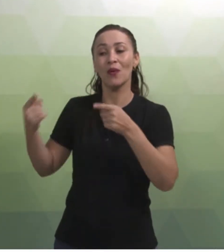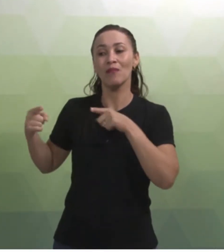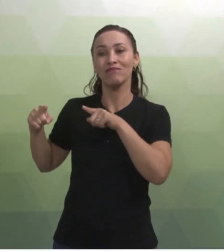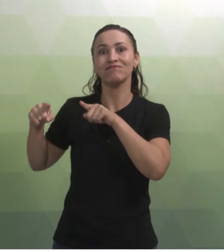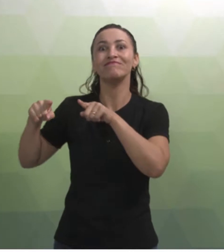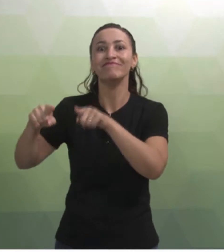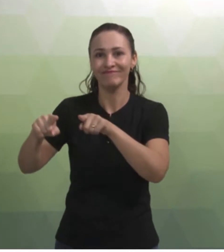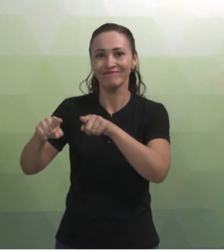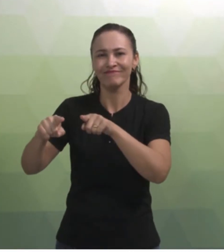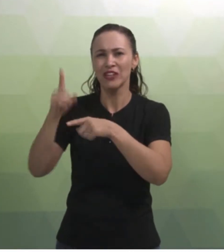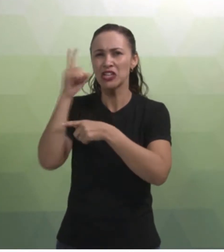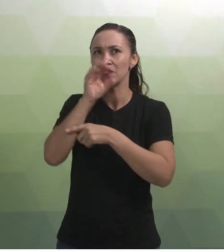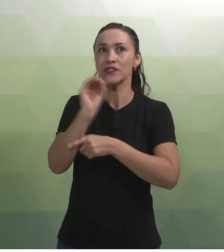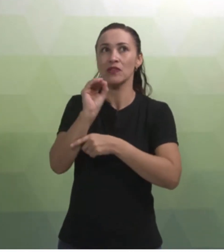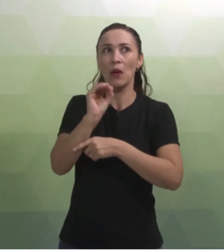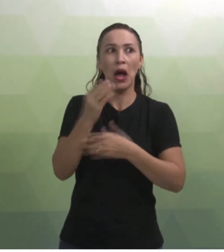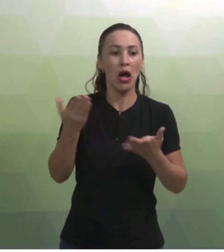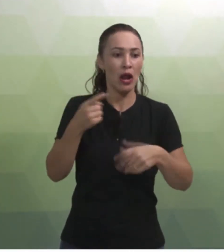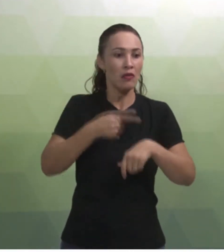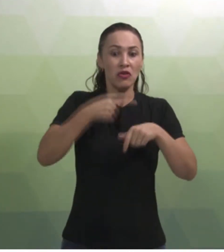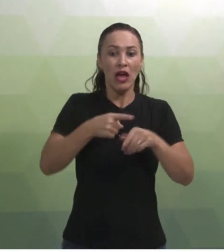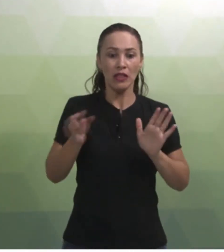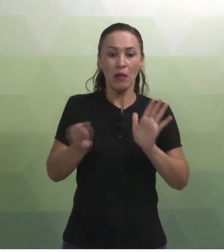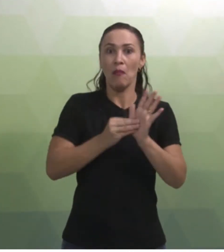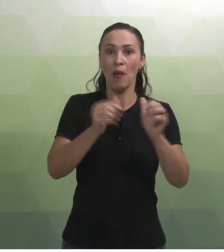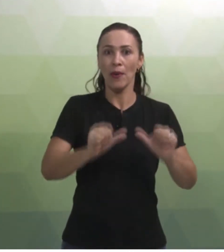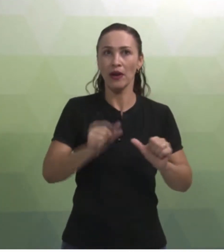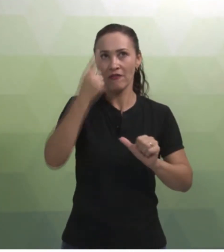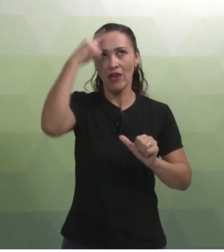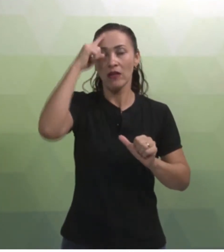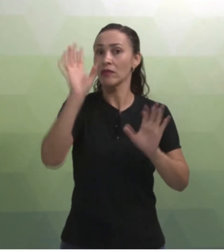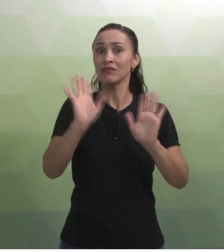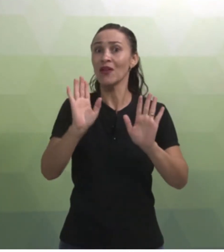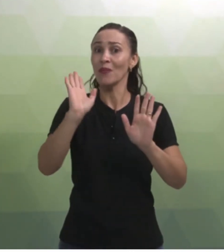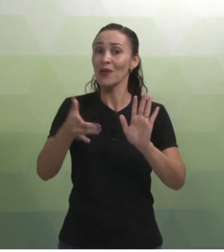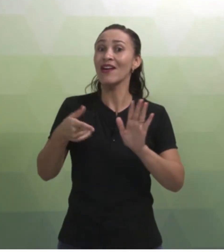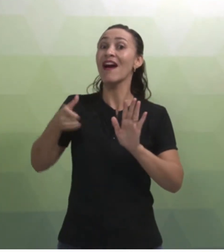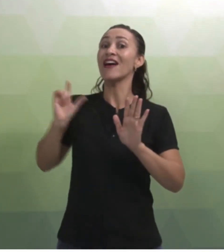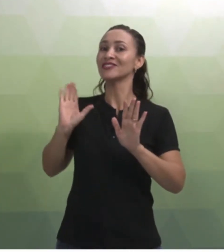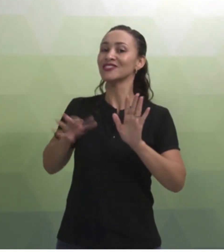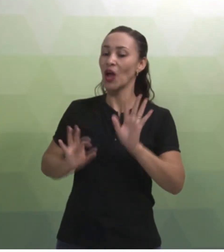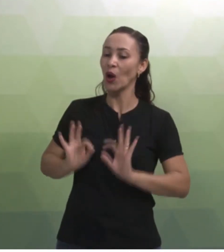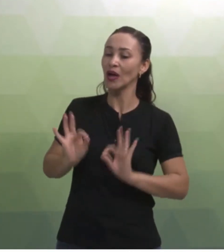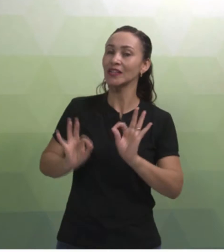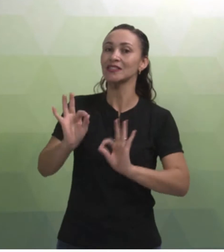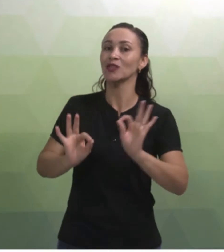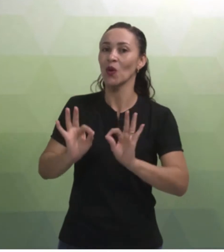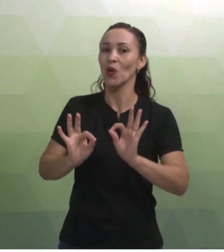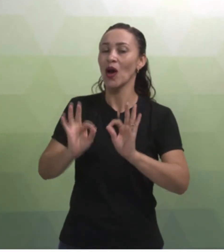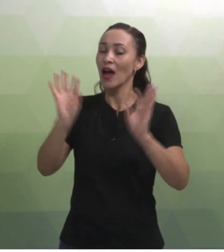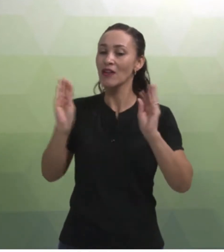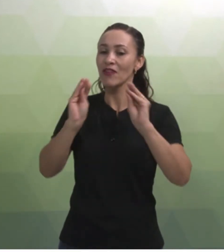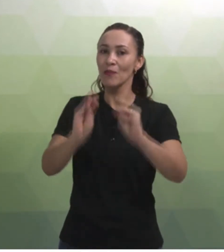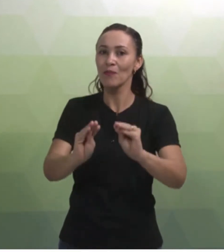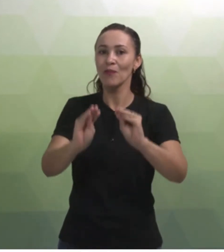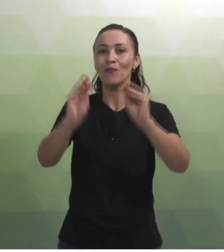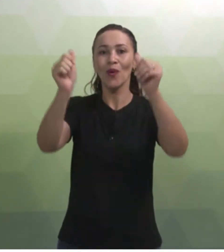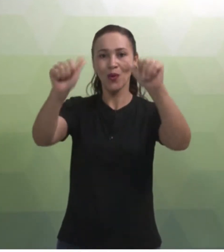paralelo. Então, não é difícil. Vocês não vão, do nada, ter que colocar alguma coisa no banner, não. É tudo que você já construiu. Você já tem um material construído, você simplesmente